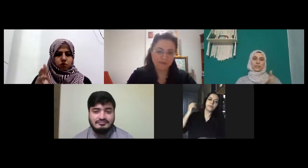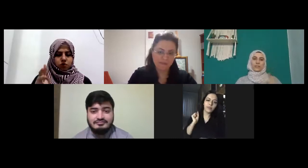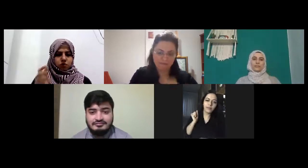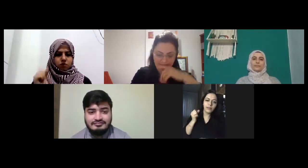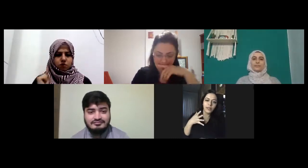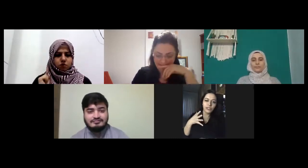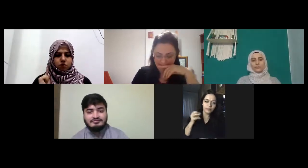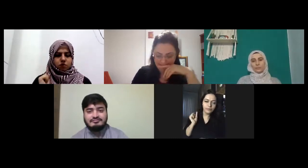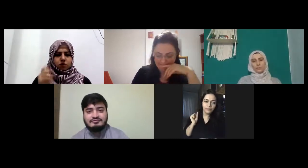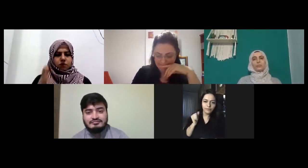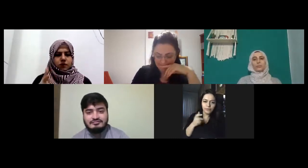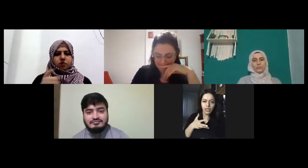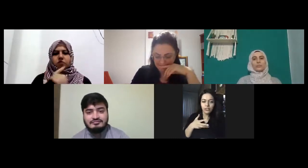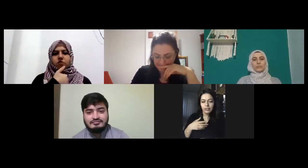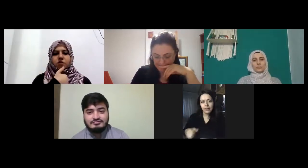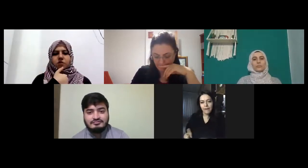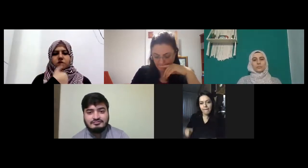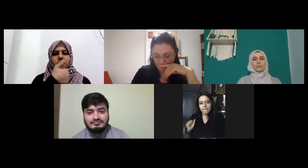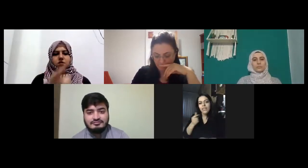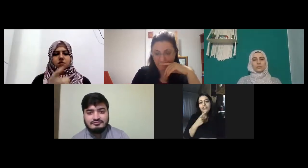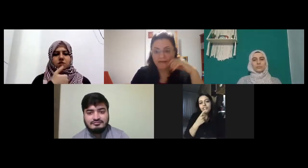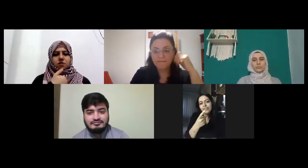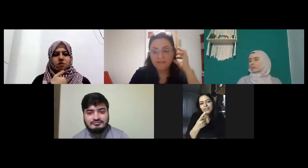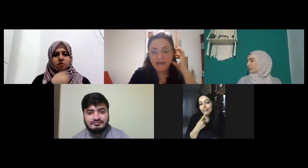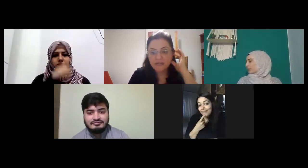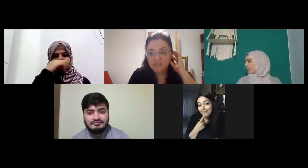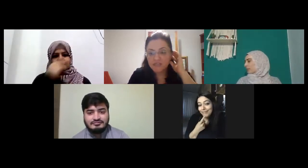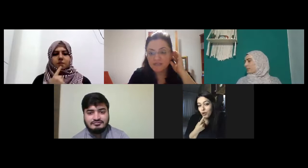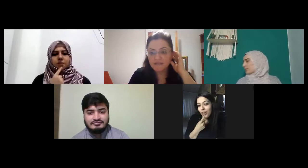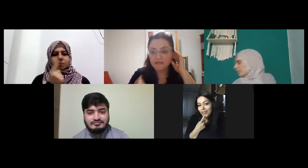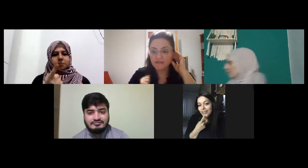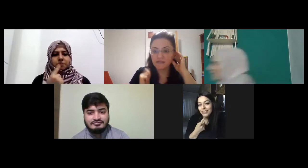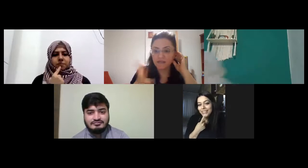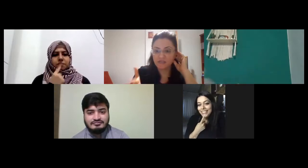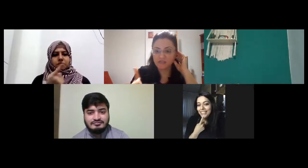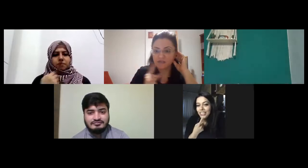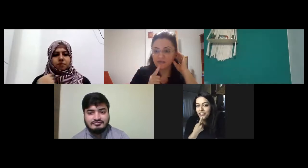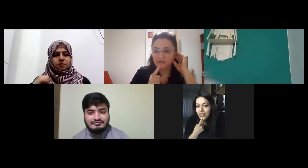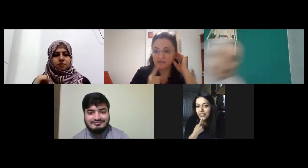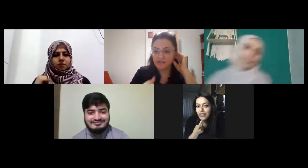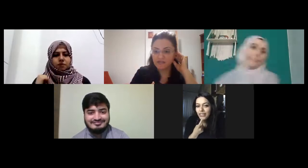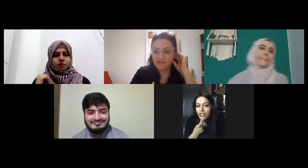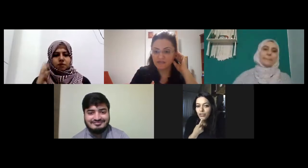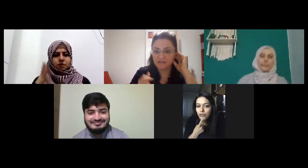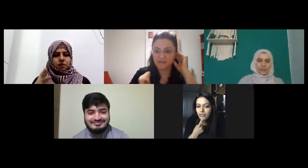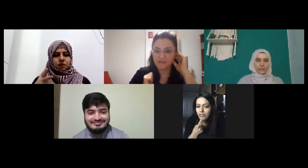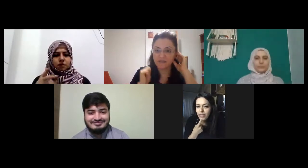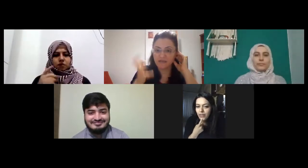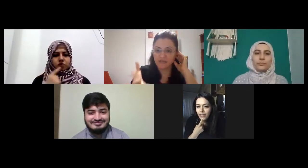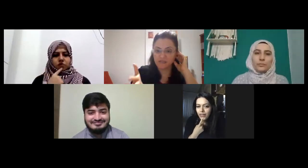kaç kaç kaç yaşındasın şöyle yaş yaş burası kaç